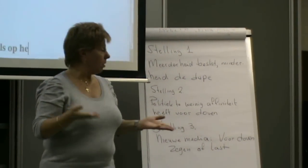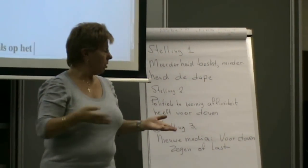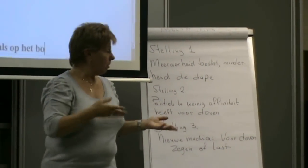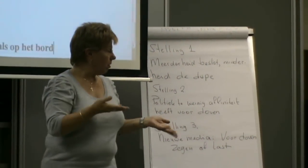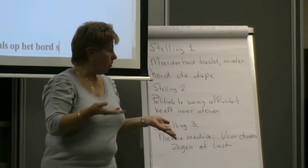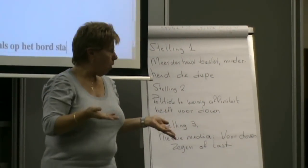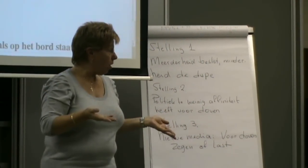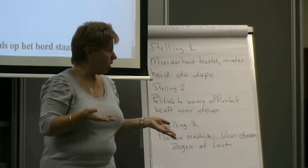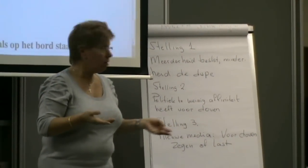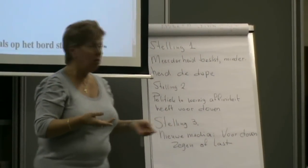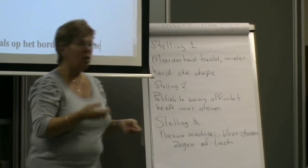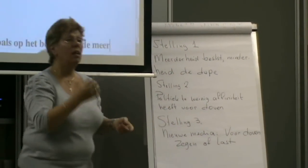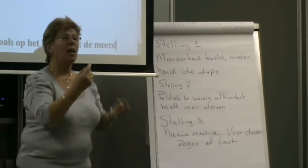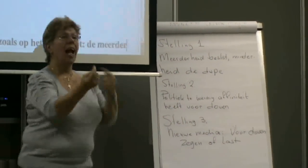Wie wil daar reageren?